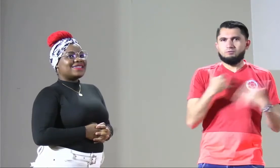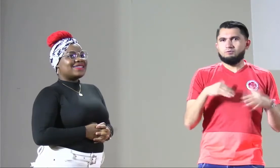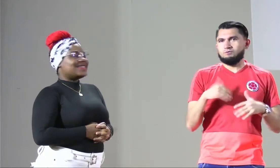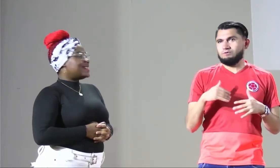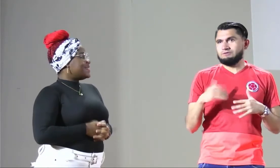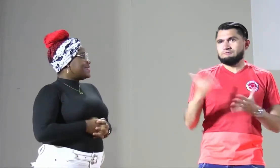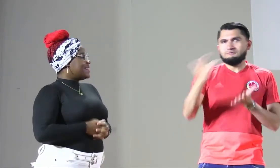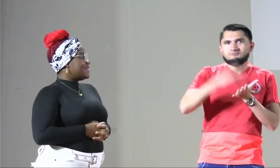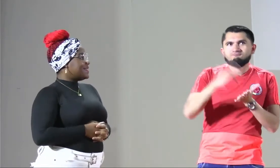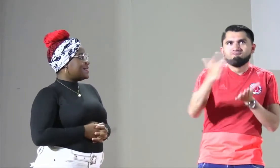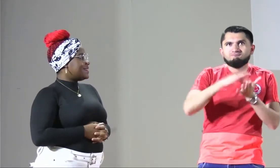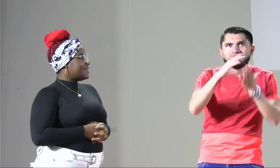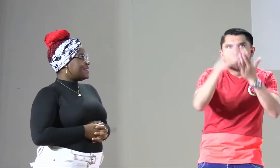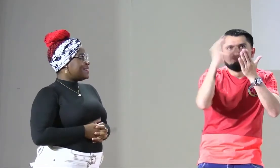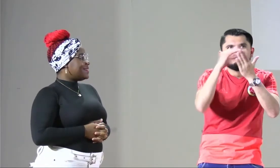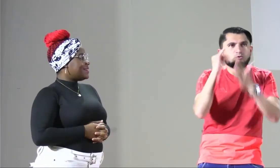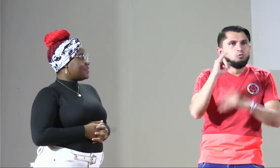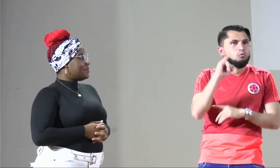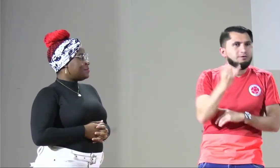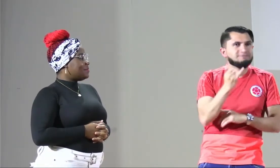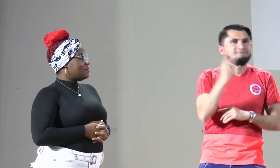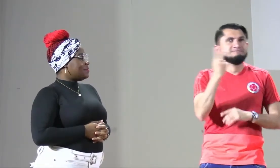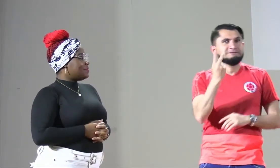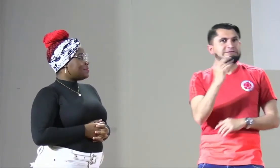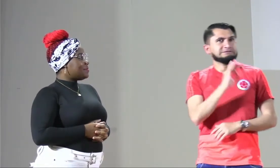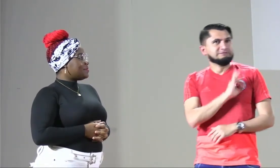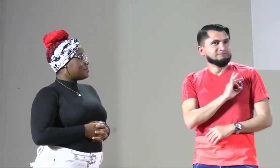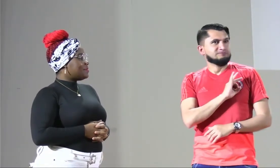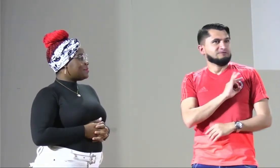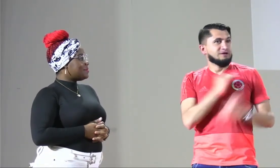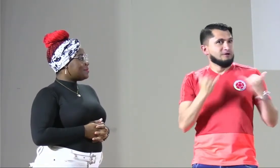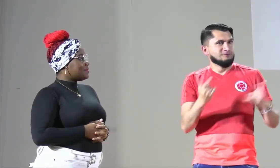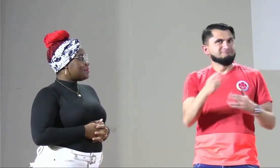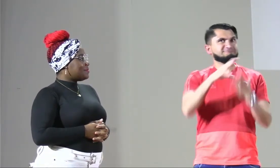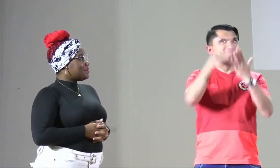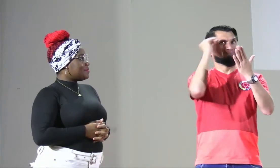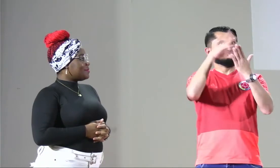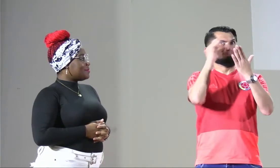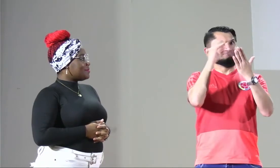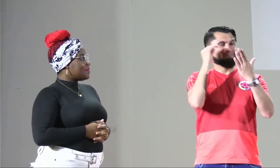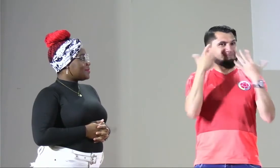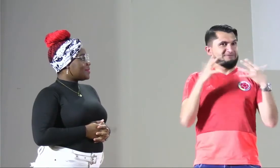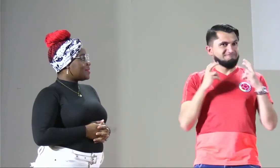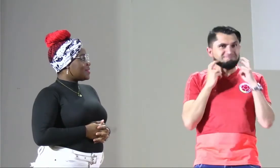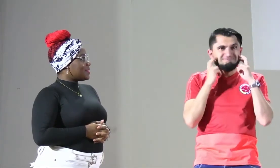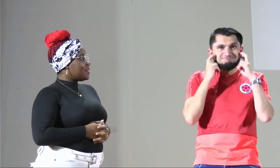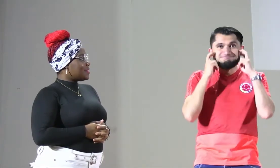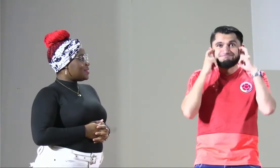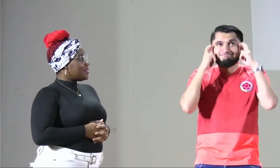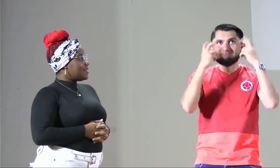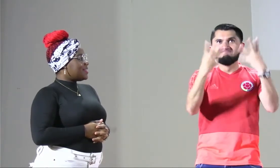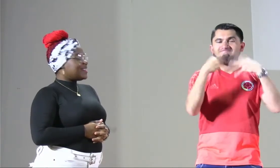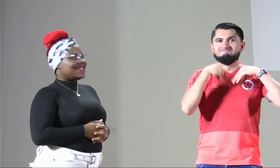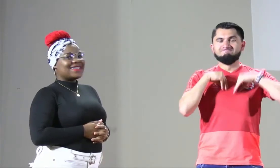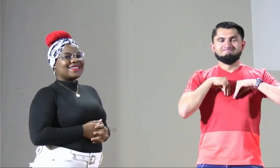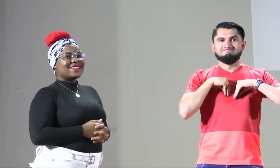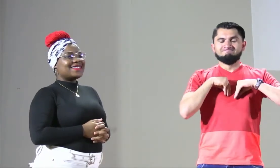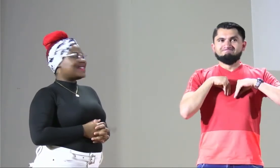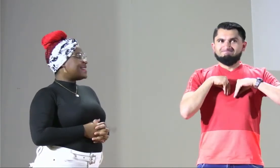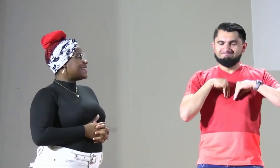Despertamos hoy con energía. Ya llevamos dos días de mucho aprendizaje,